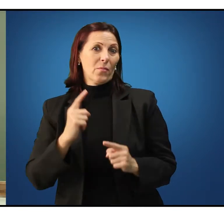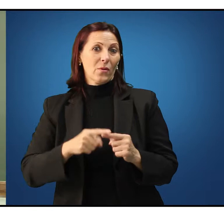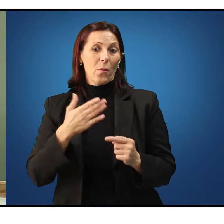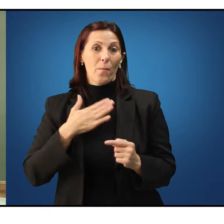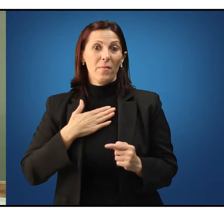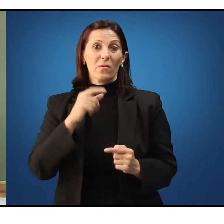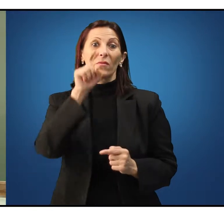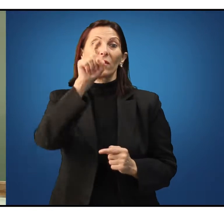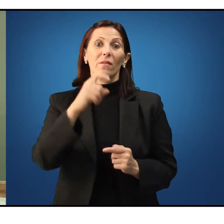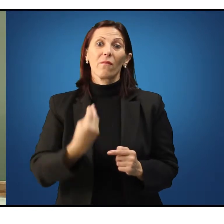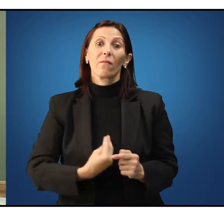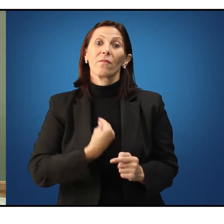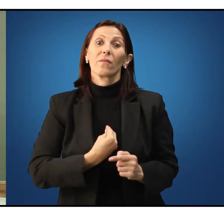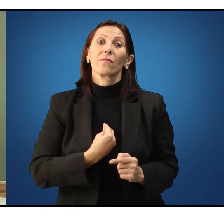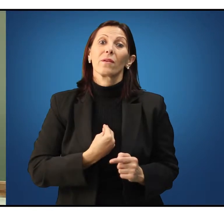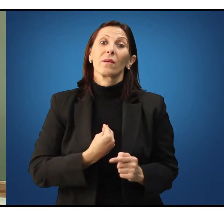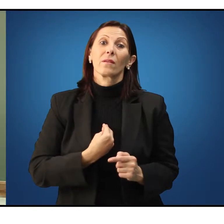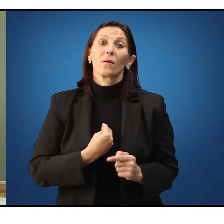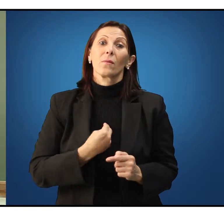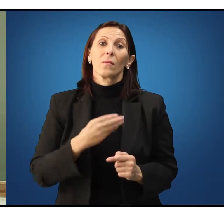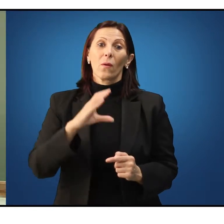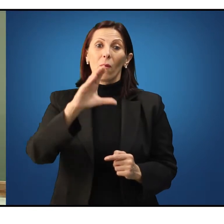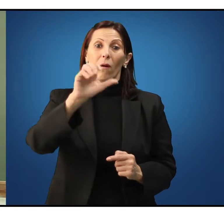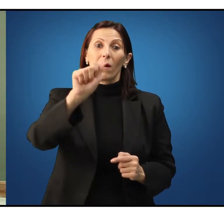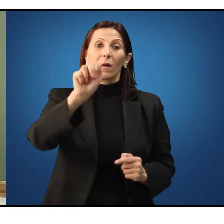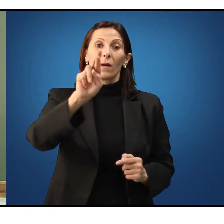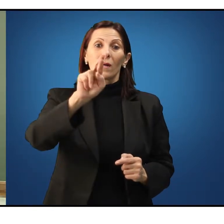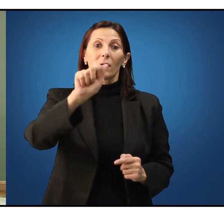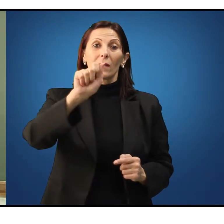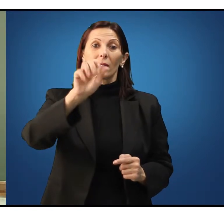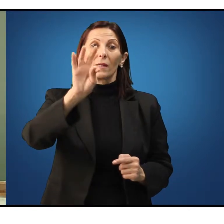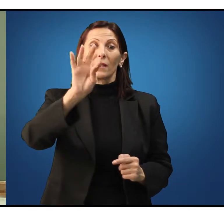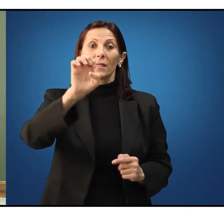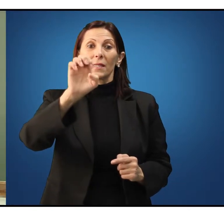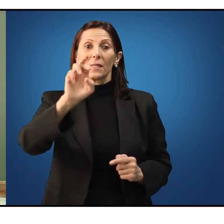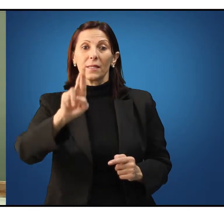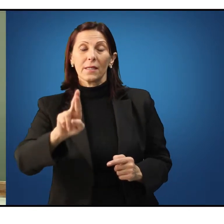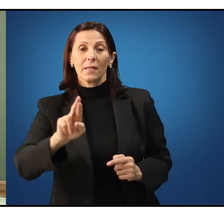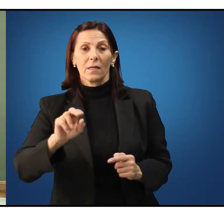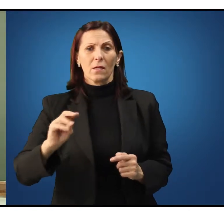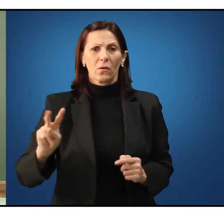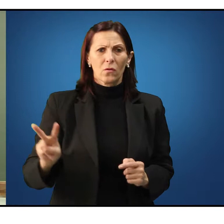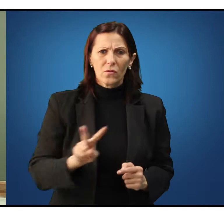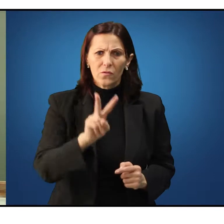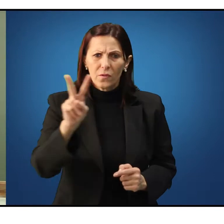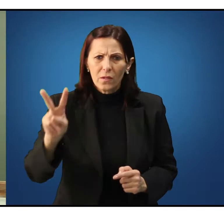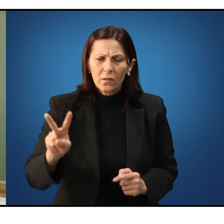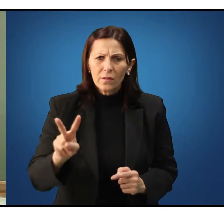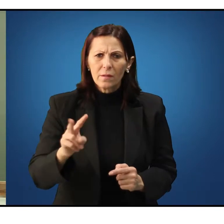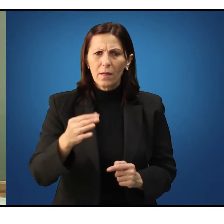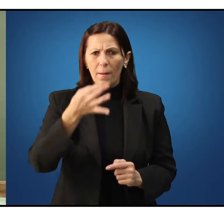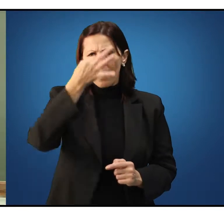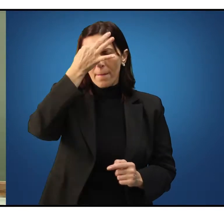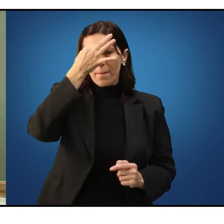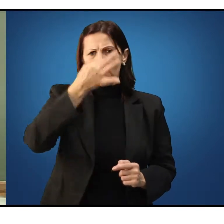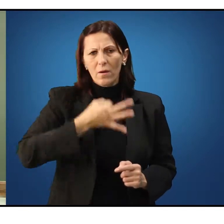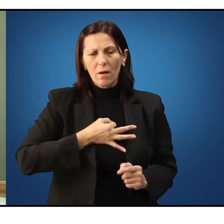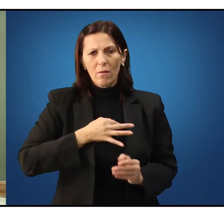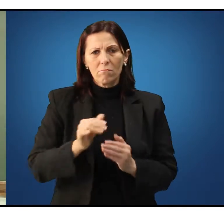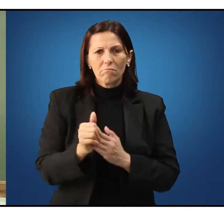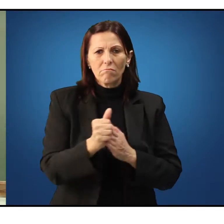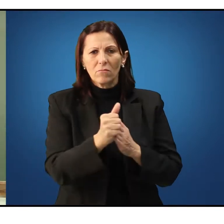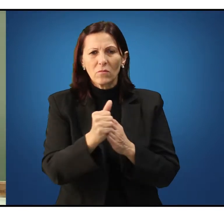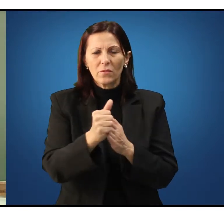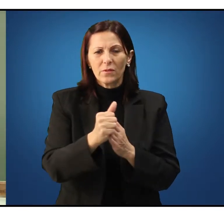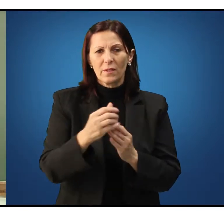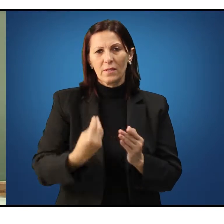no meu caráter, nos valores que pratico, na moral que rege a minha conduta em